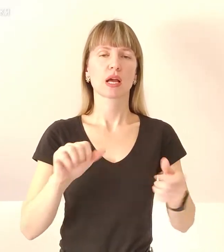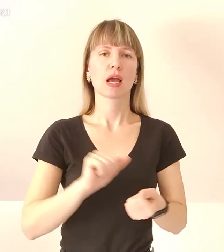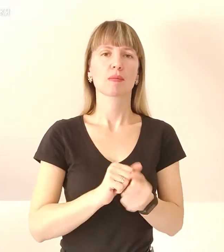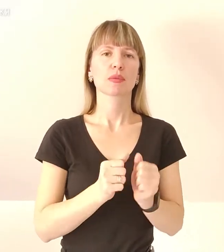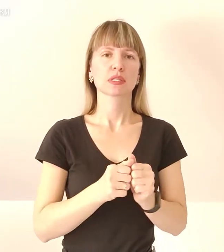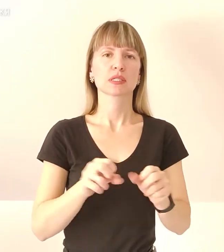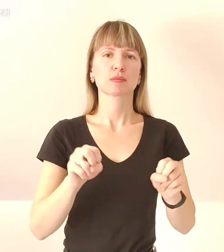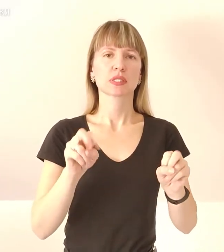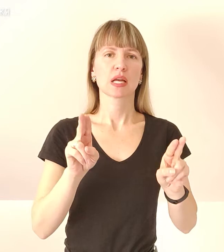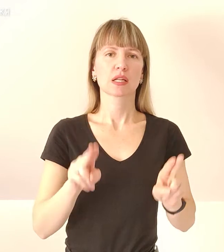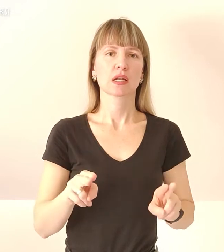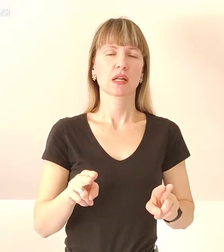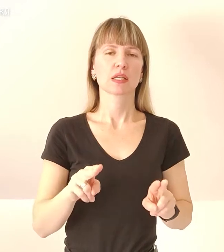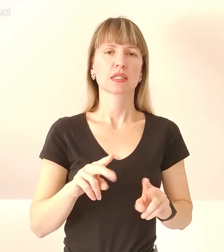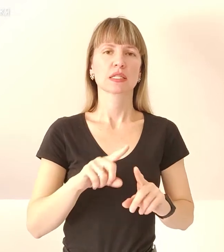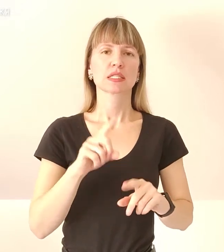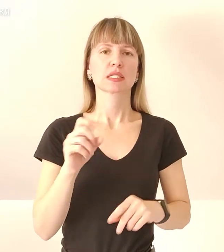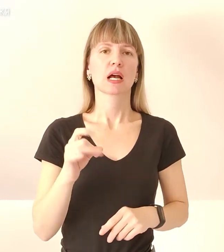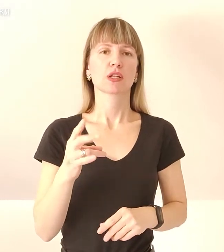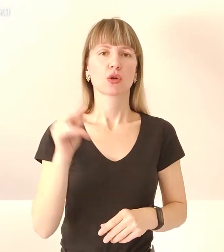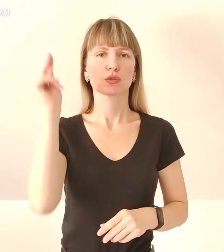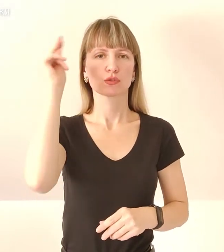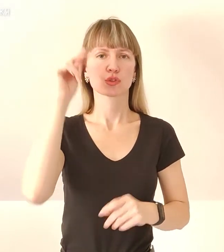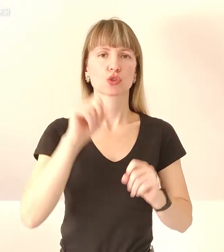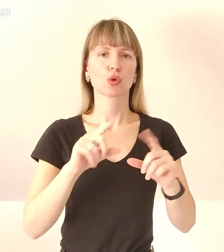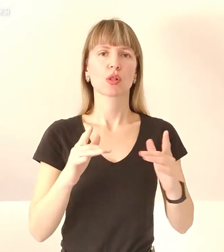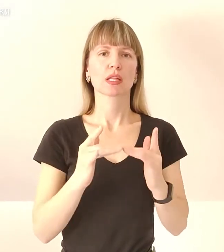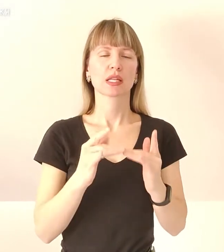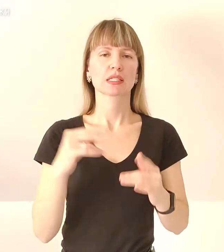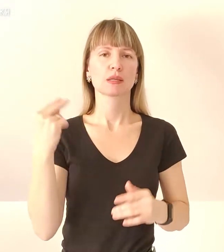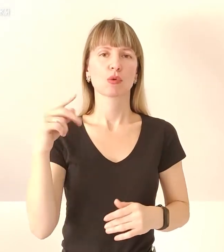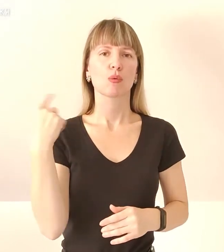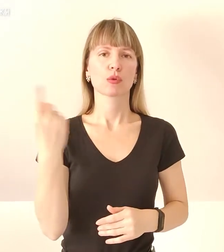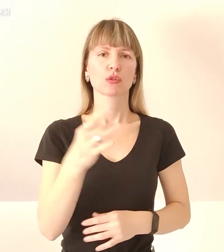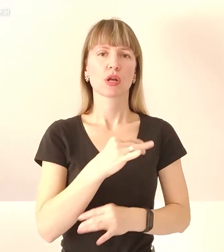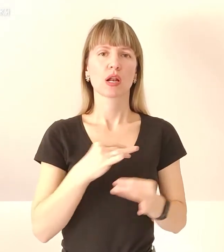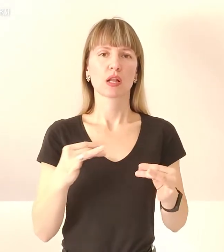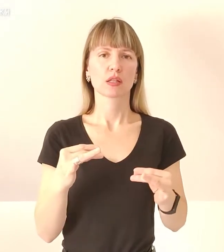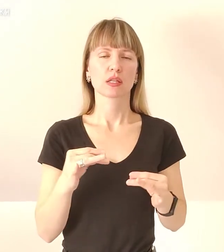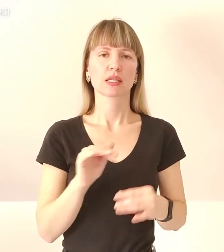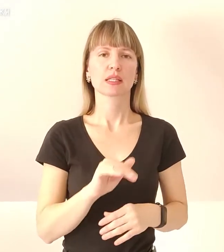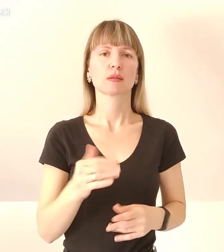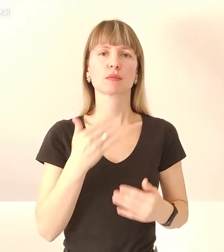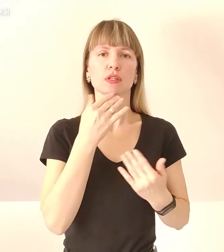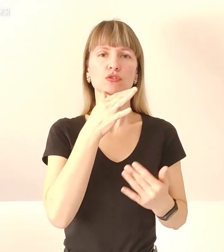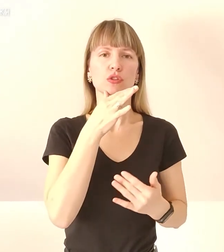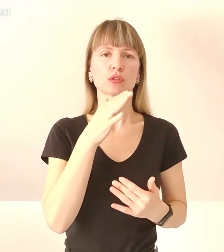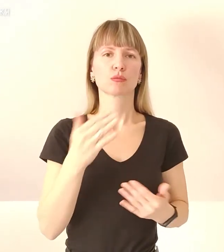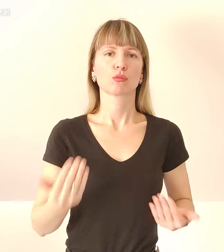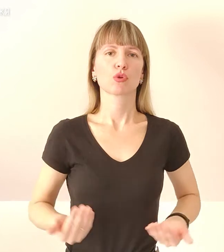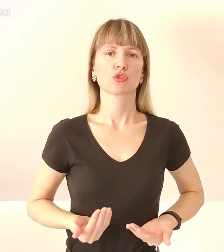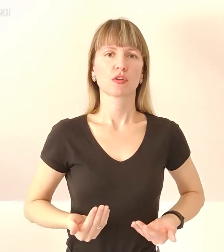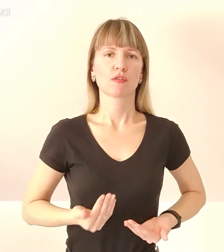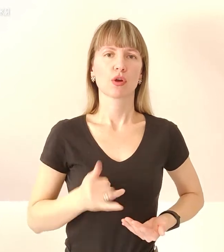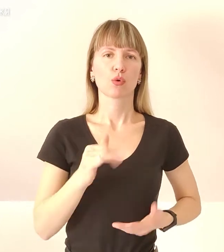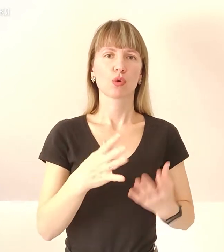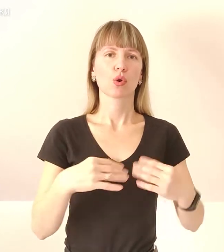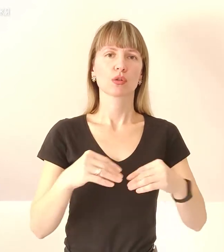спеціальна загальноосвітня школа-інтернат Запорізької обласної ради. Діти останнім часом, насправді, проживали у родинах вчителів.